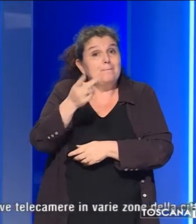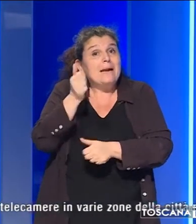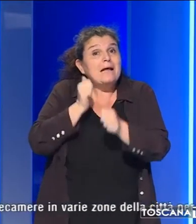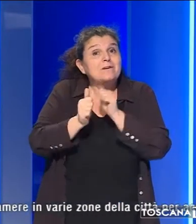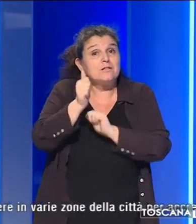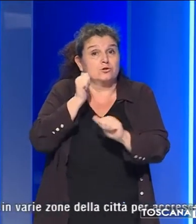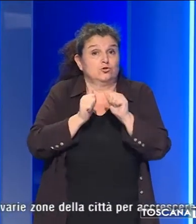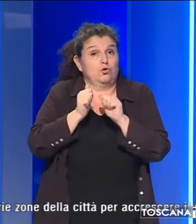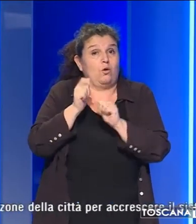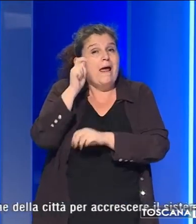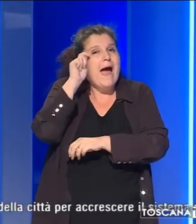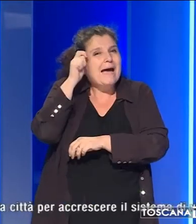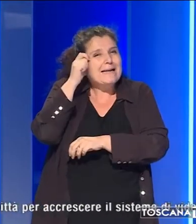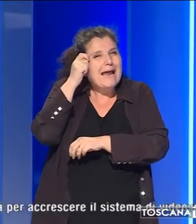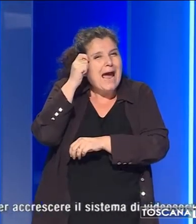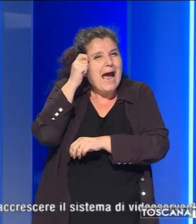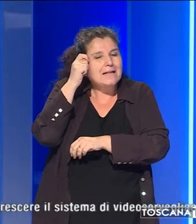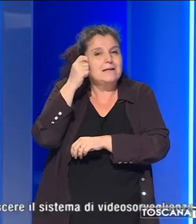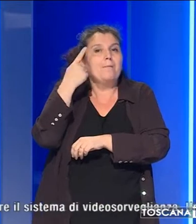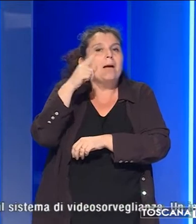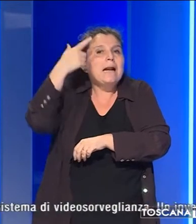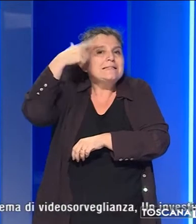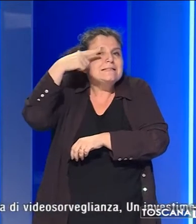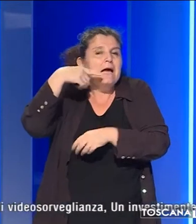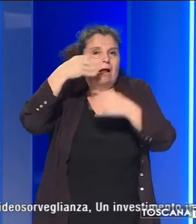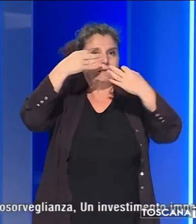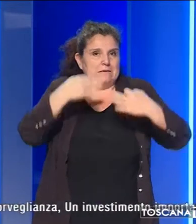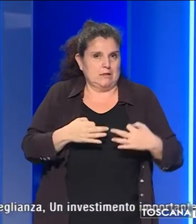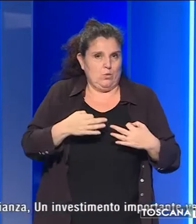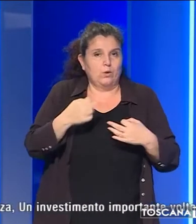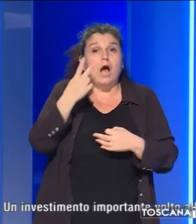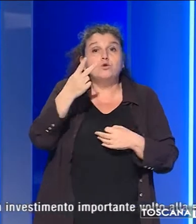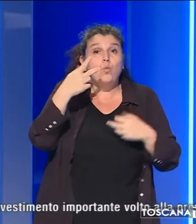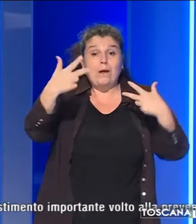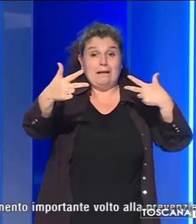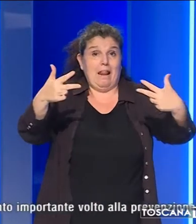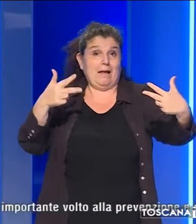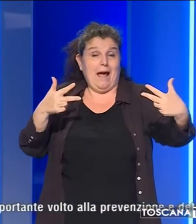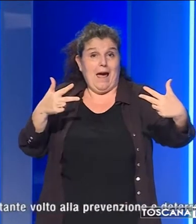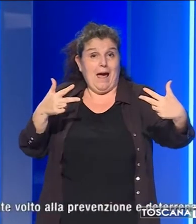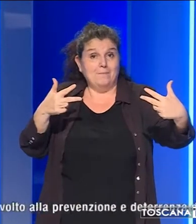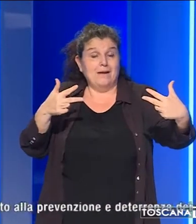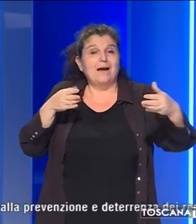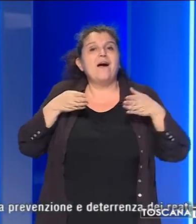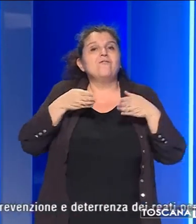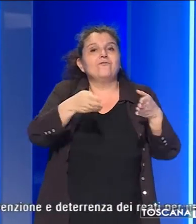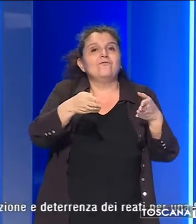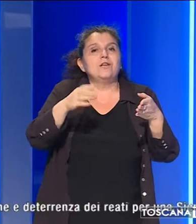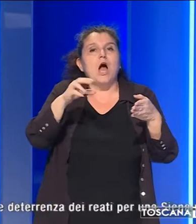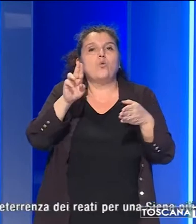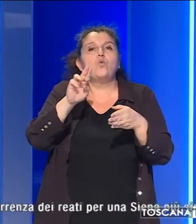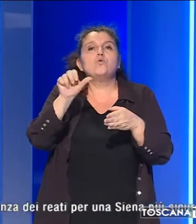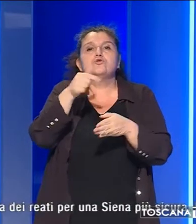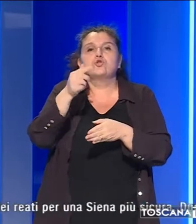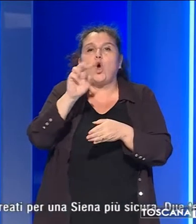dei reati per una Siena più sicura. Due telecamere sono state installate in via Custoza,